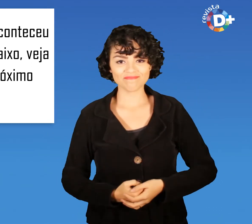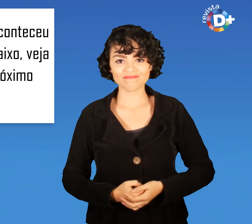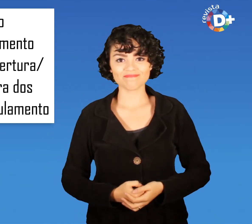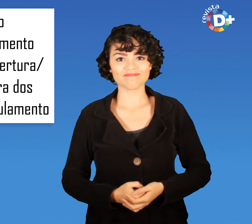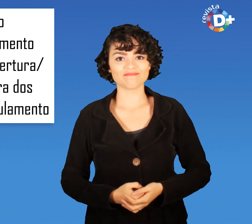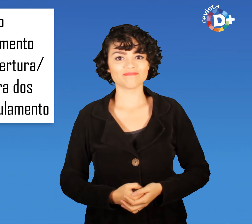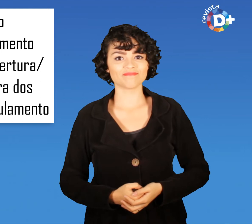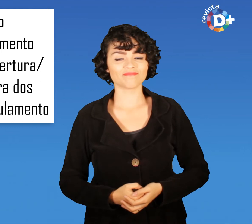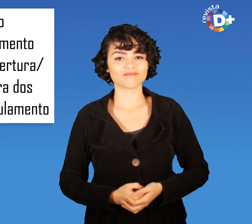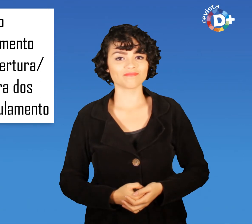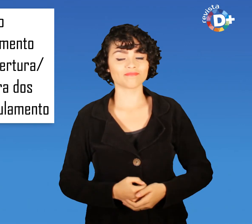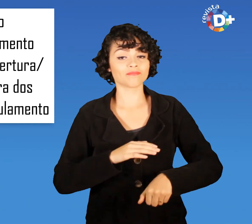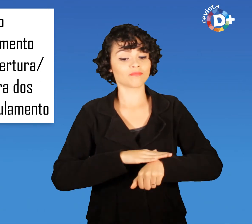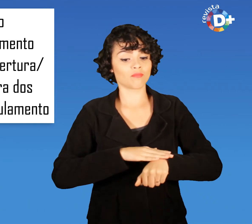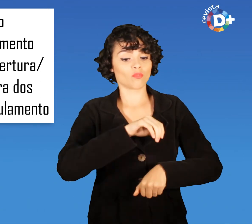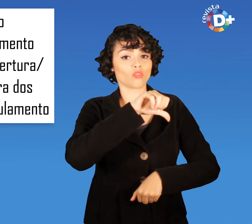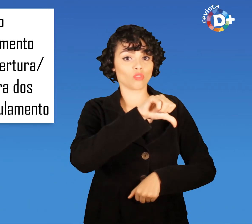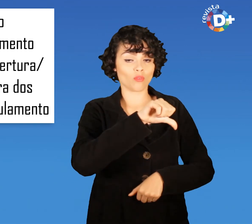Das nove da manhã ao meio-dia